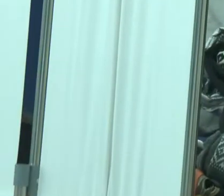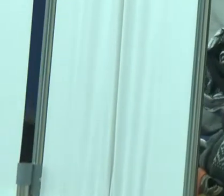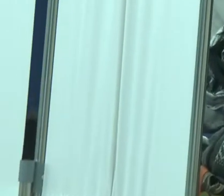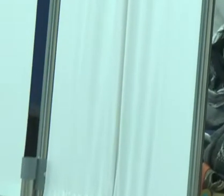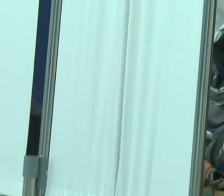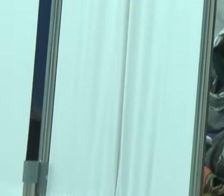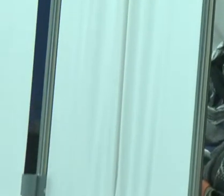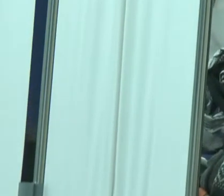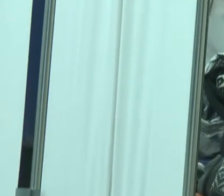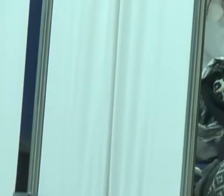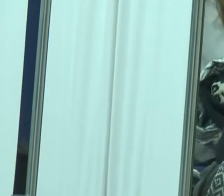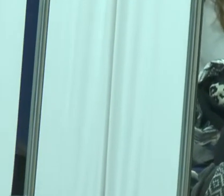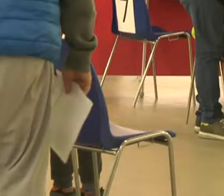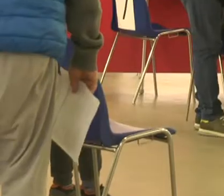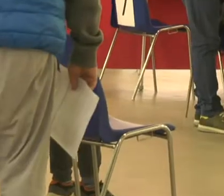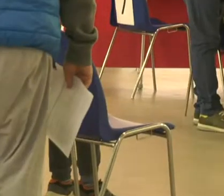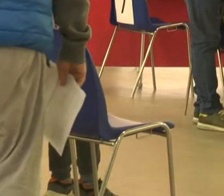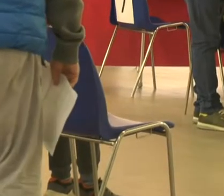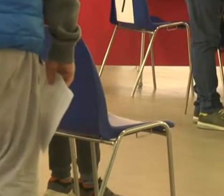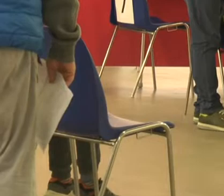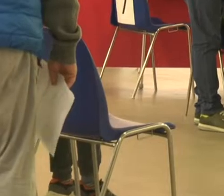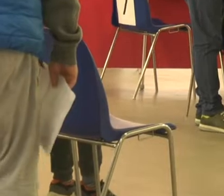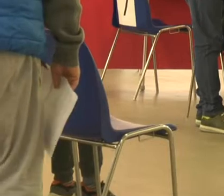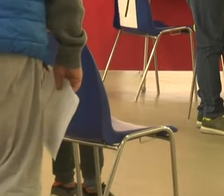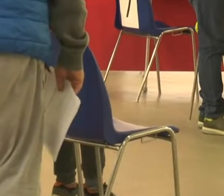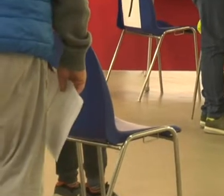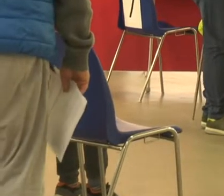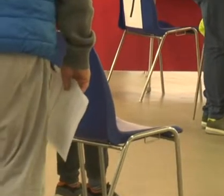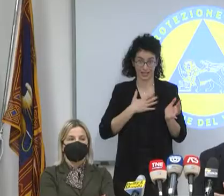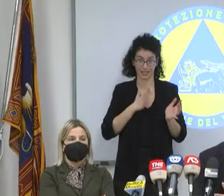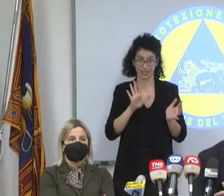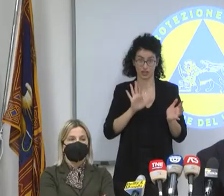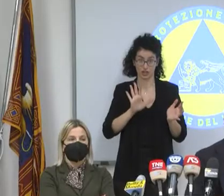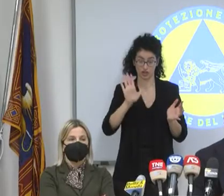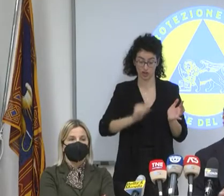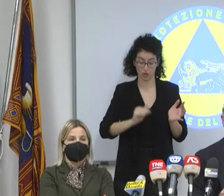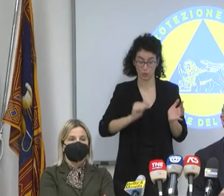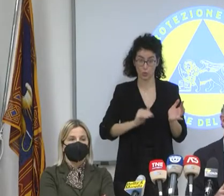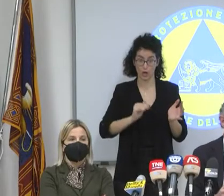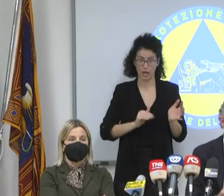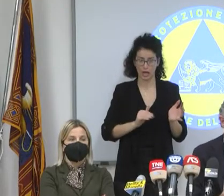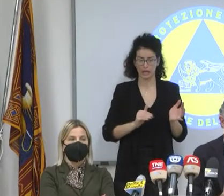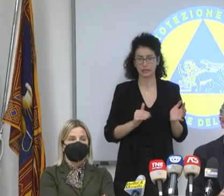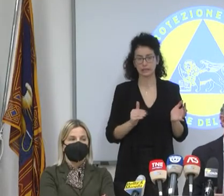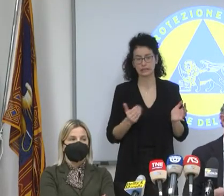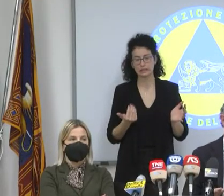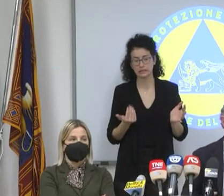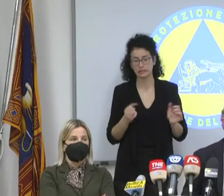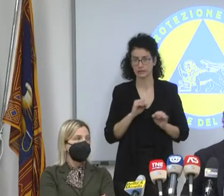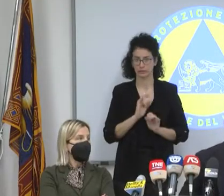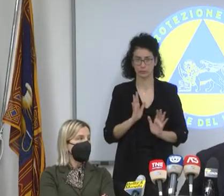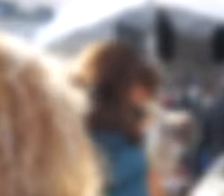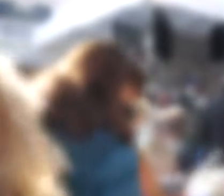sembrerebbe, oltreoceano, Pfizer stia cercando di far autorizzare. Penso che a un certo punto bisognerebbe anche dire